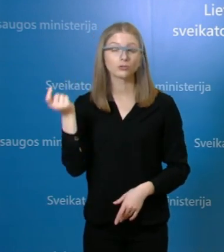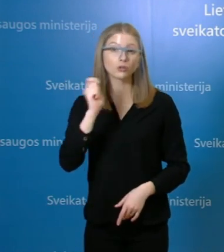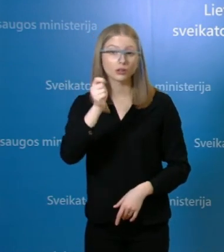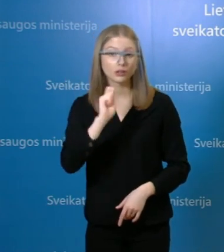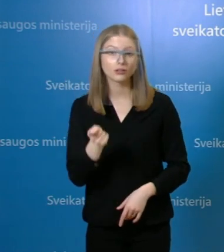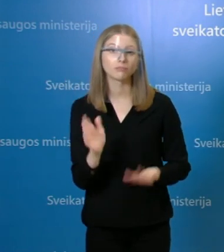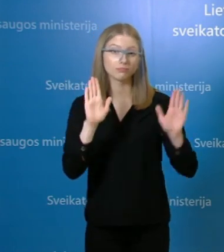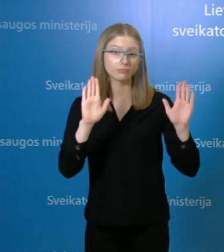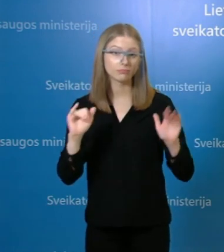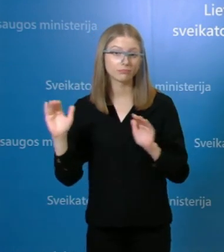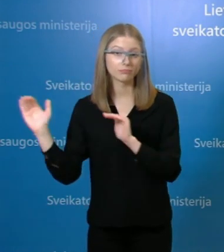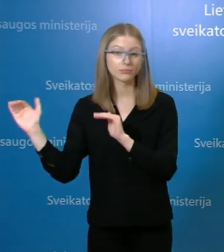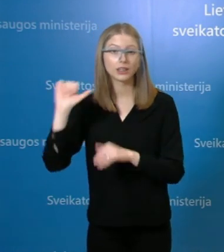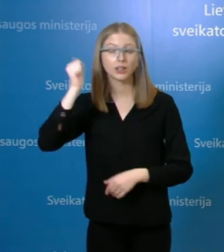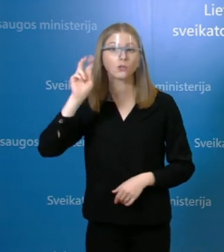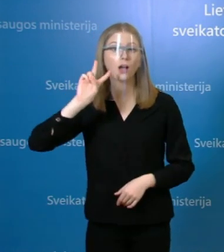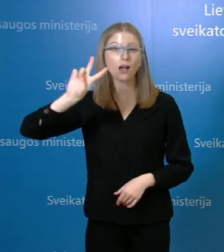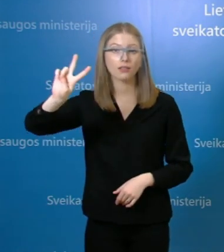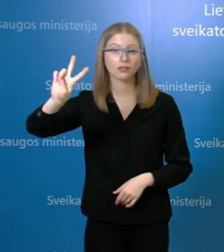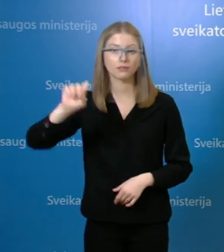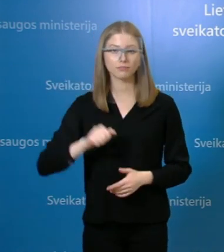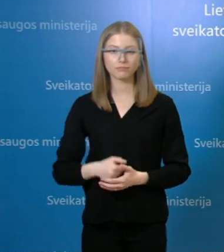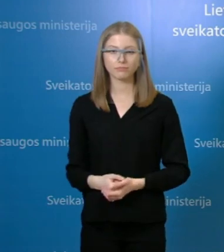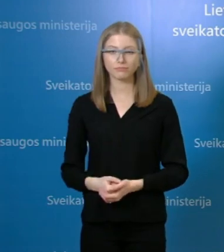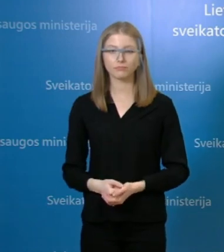klausimus ir iki sustikimo rytoj 14 valandą.